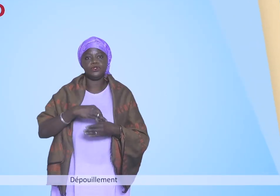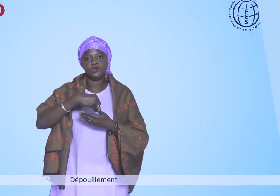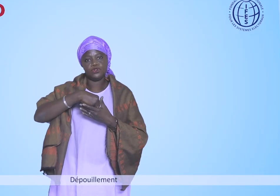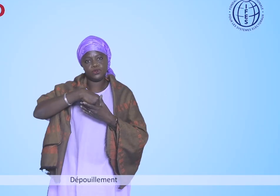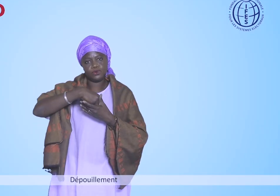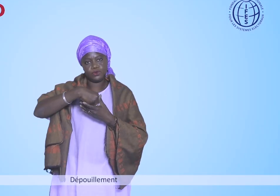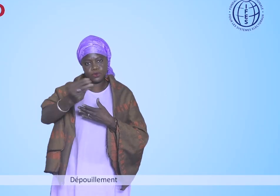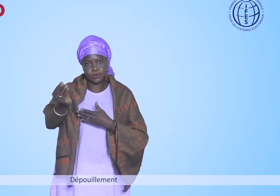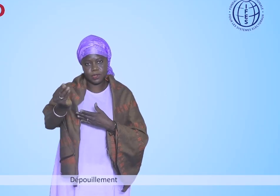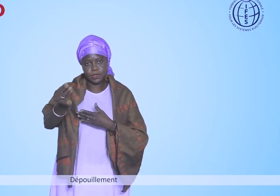Dépouillement